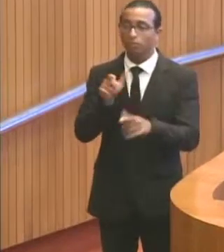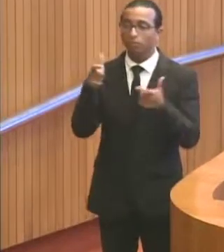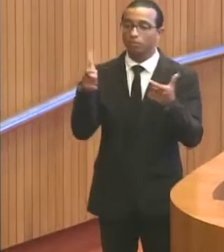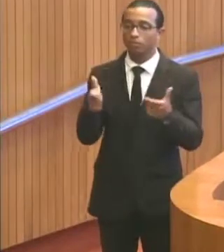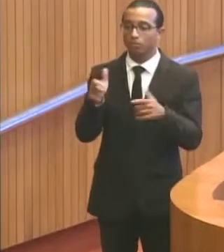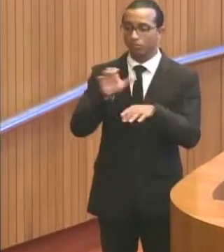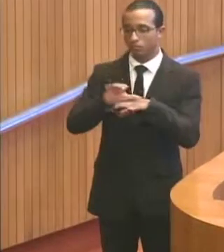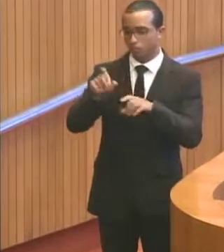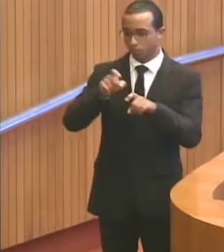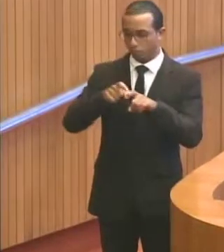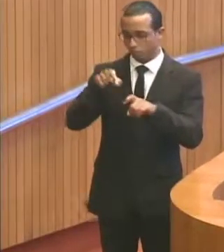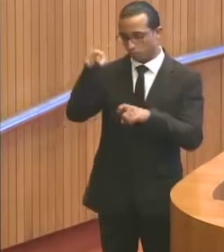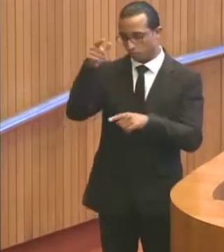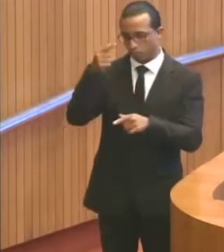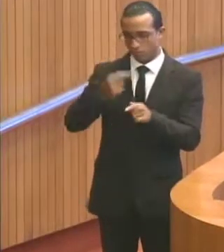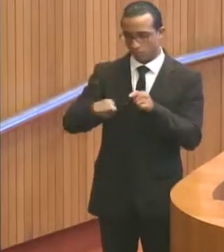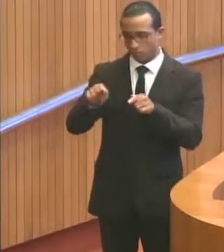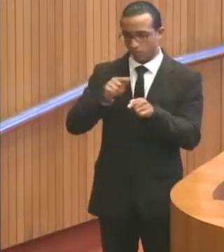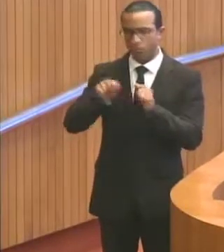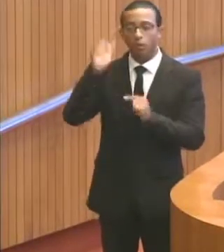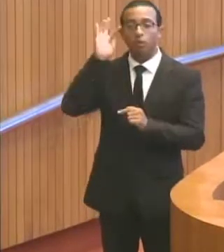cidade de Pinheiro, um grande sonho ser realizado.